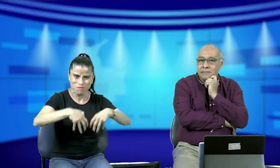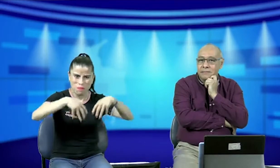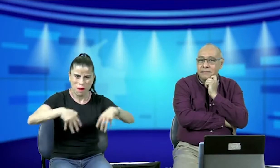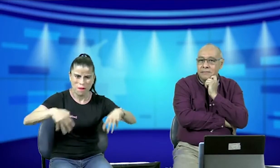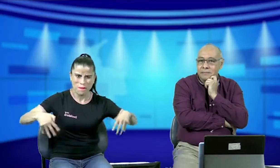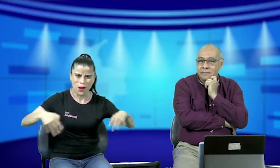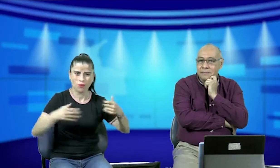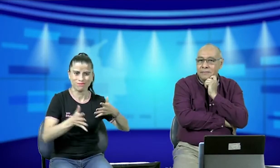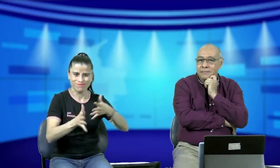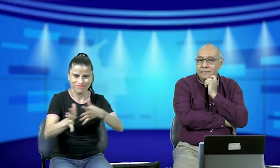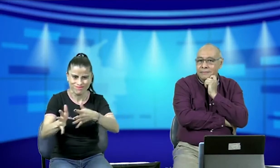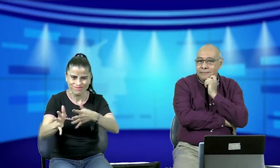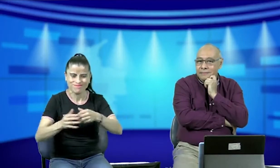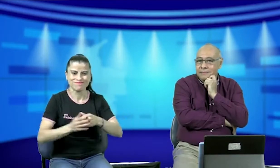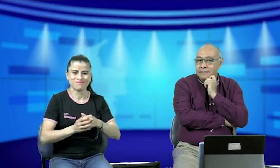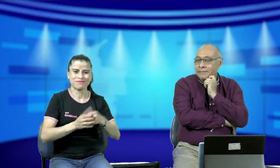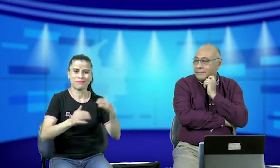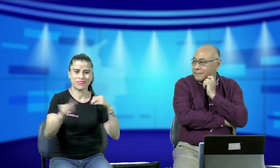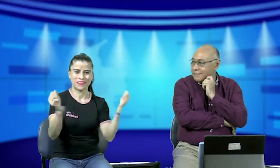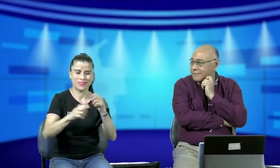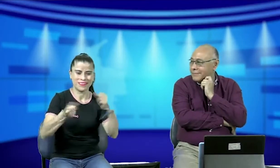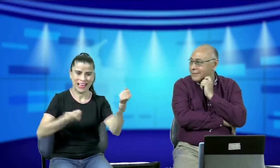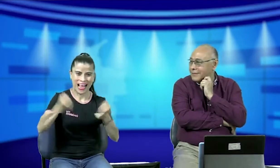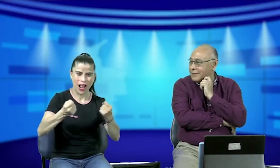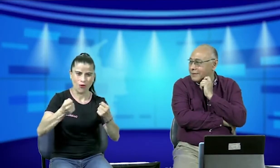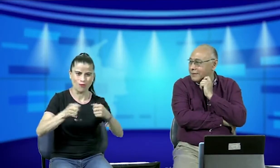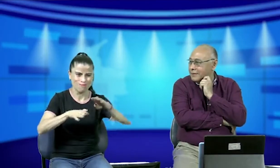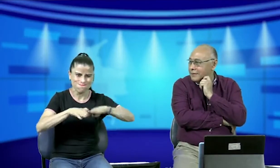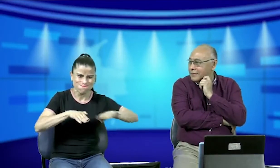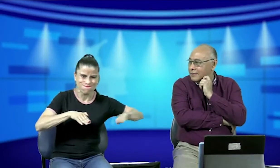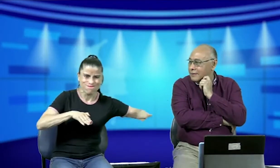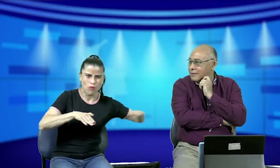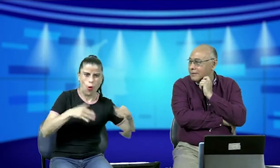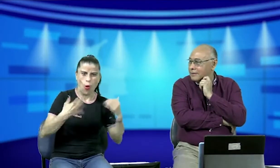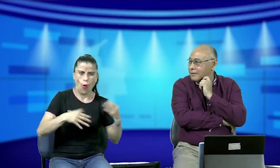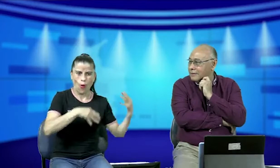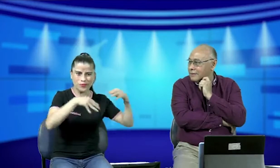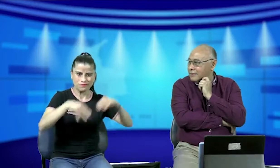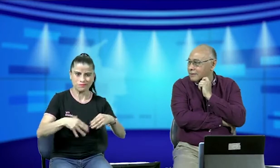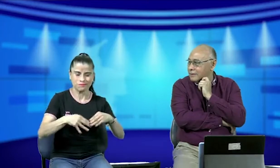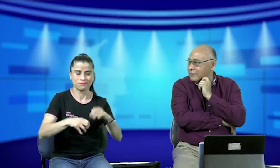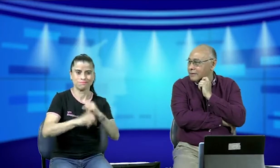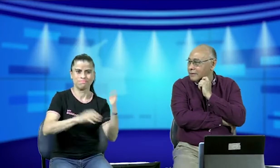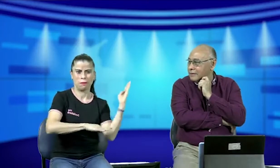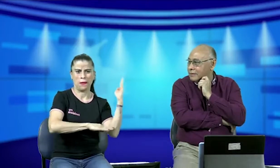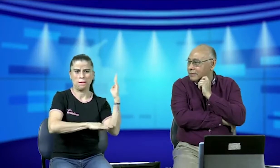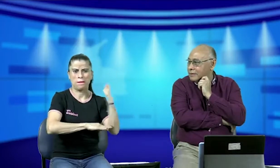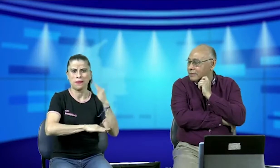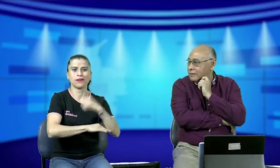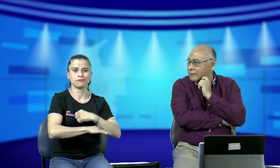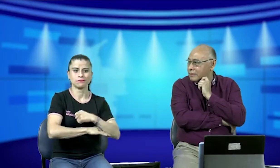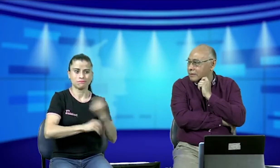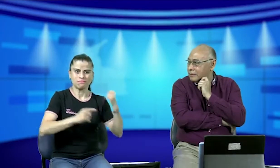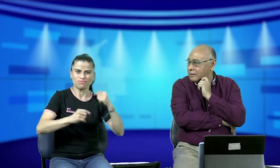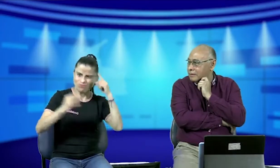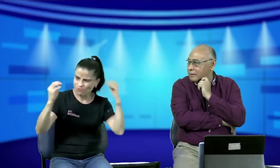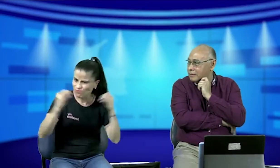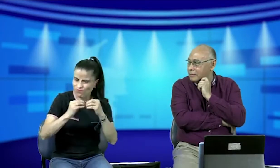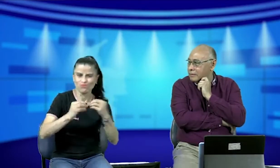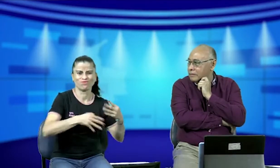hicimos el plantón con el club de motocicletas, también las personas que manejan carro particular estuvimos en este plantón,